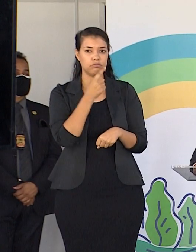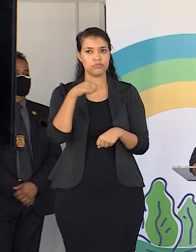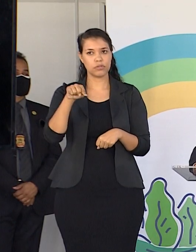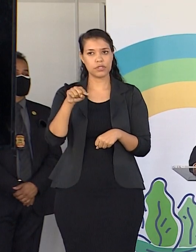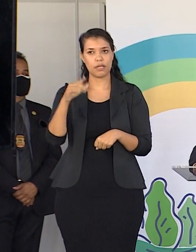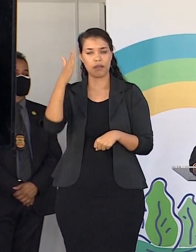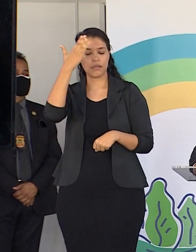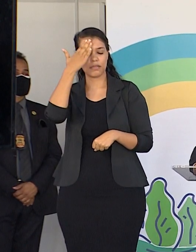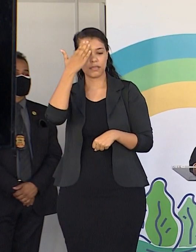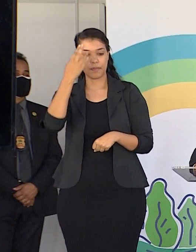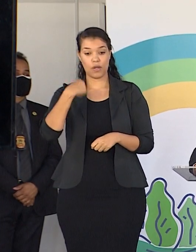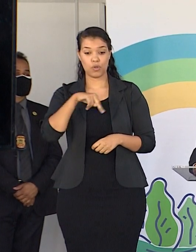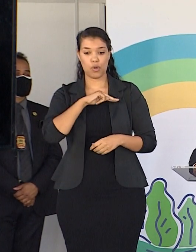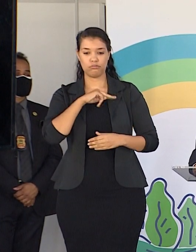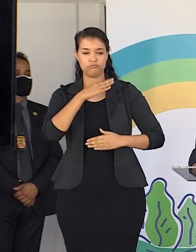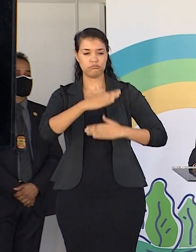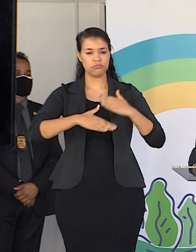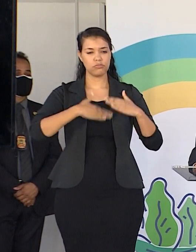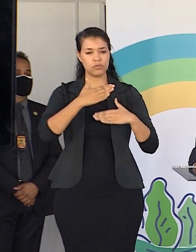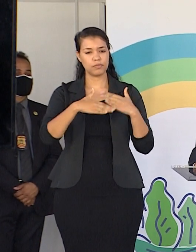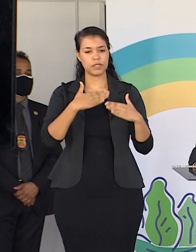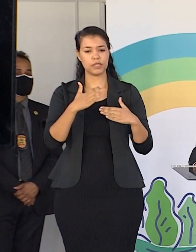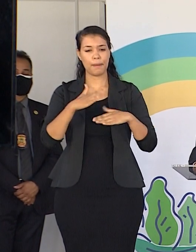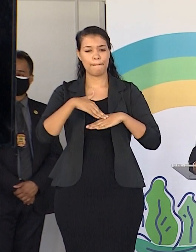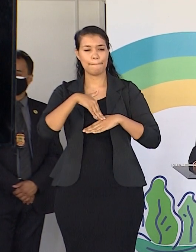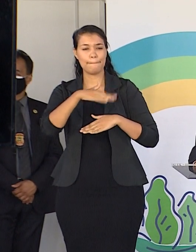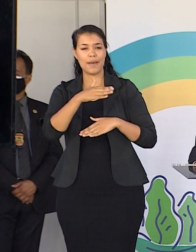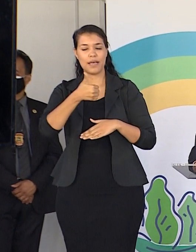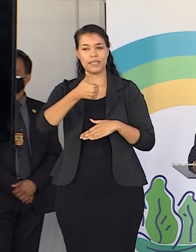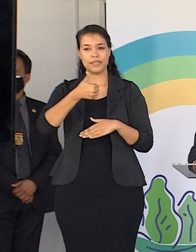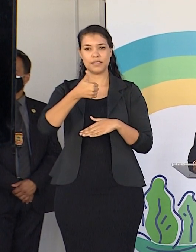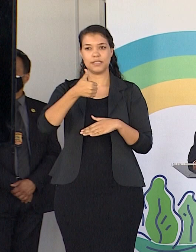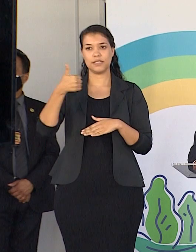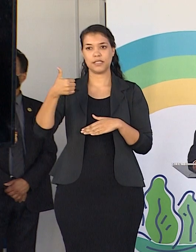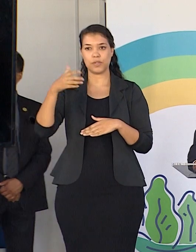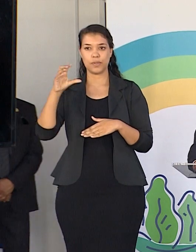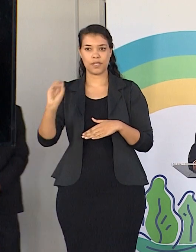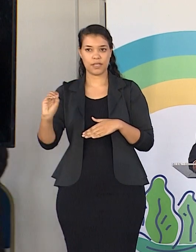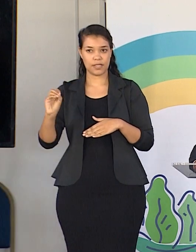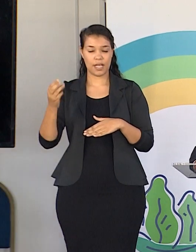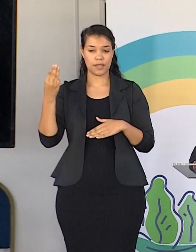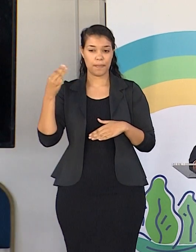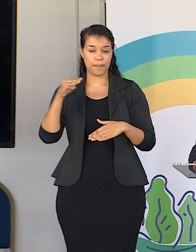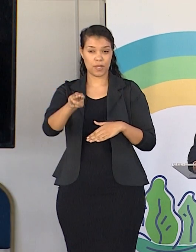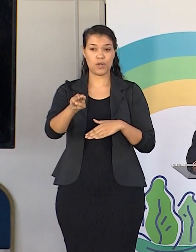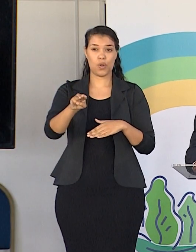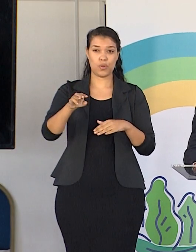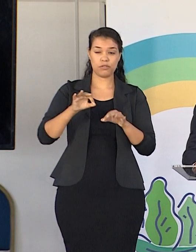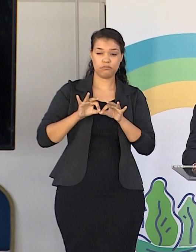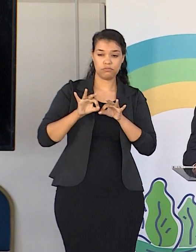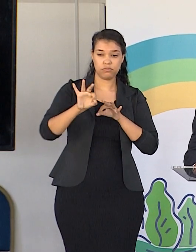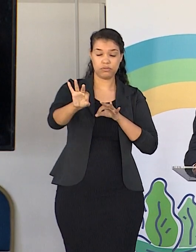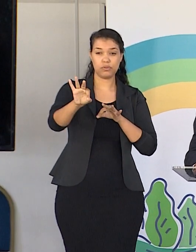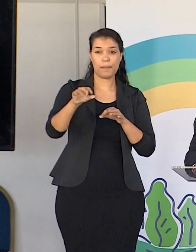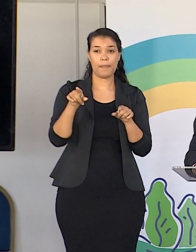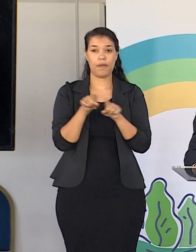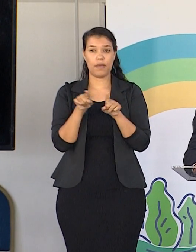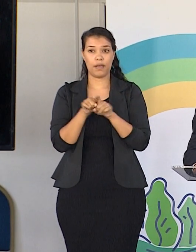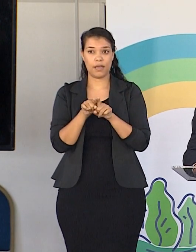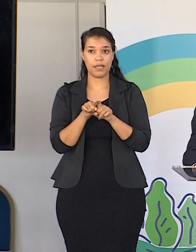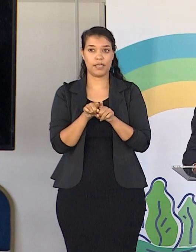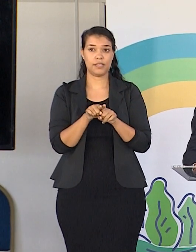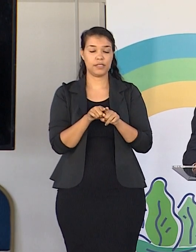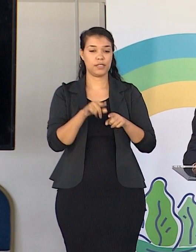movimentamos aqui mais de 110 milhões de metros cúbicos de material para poder